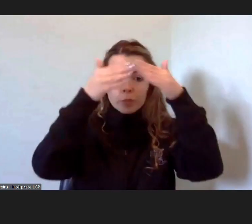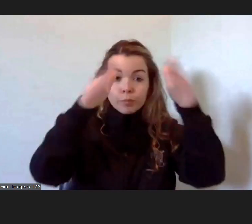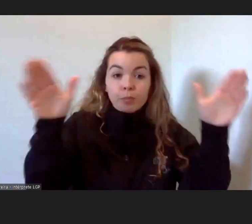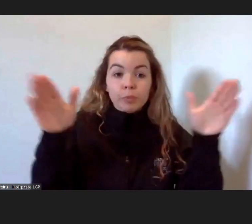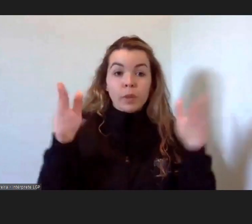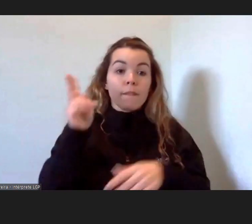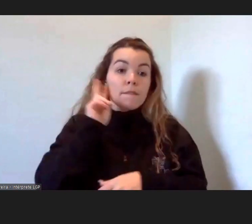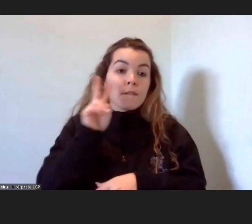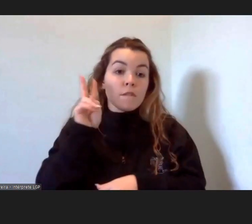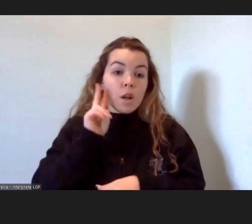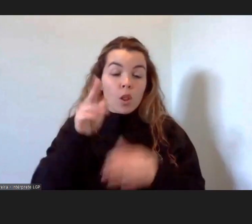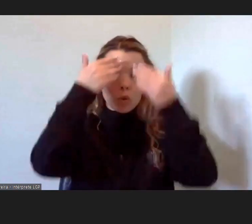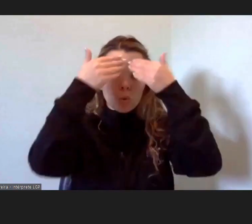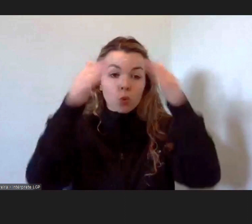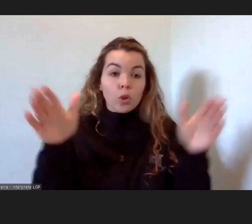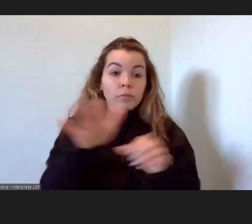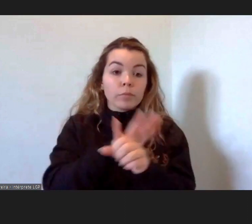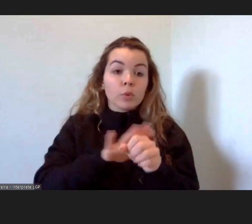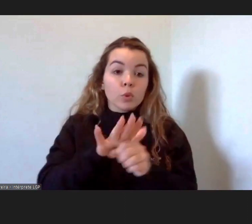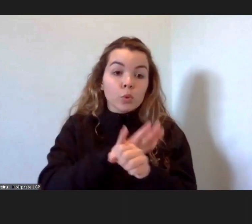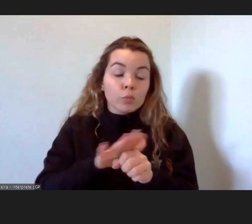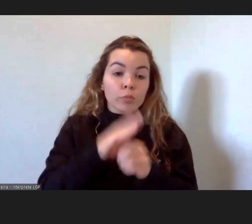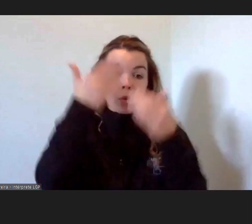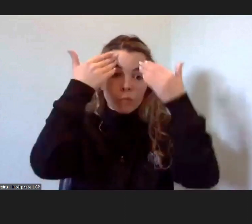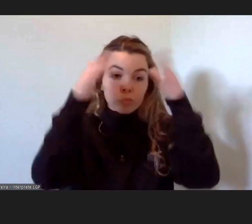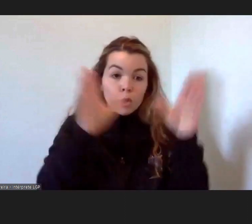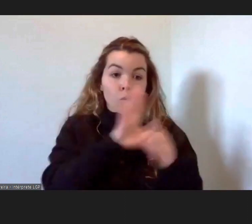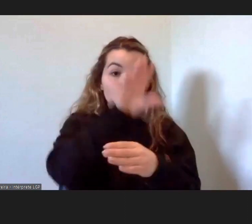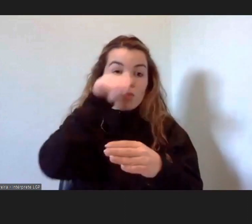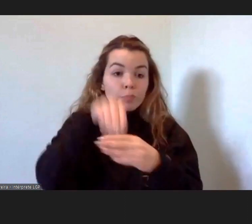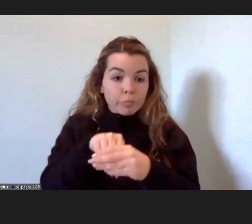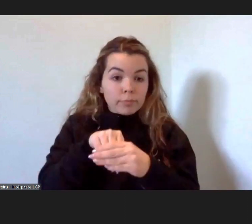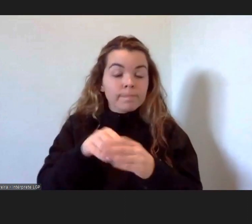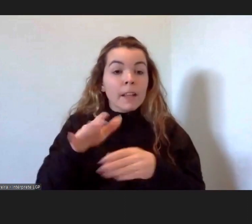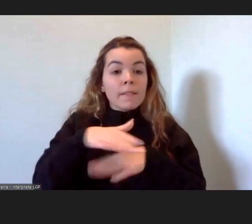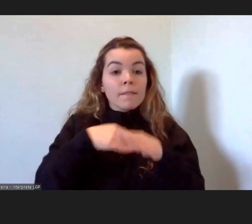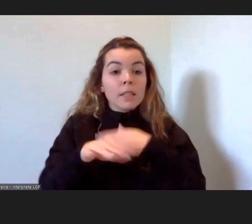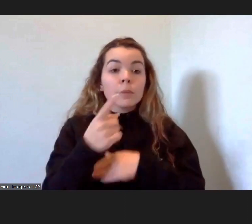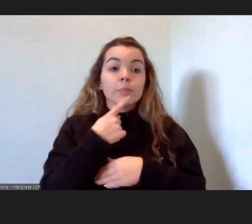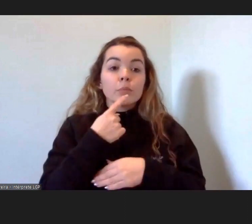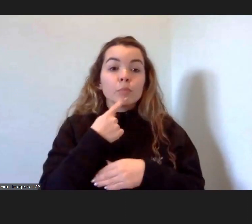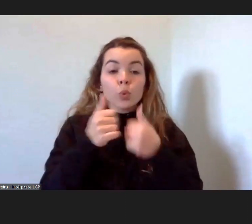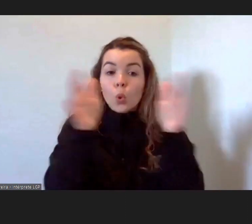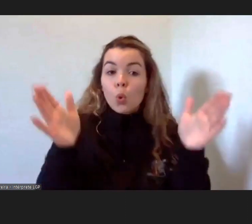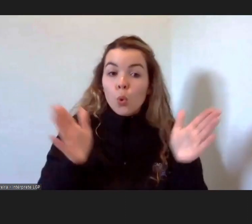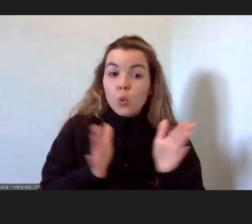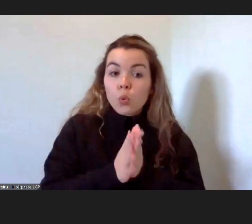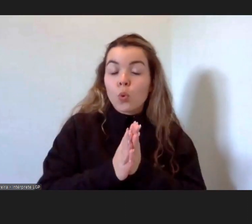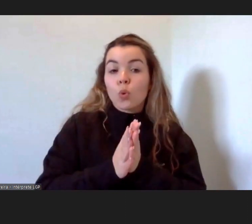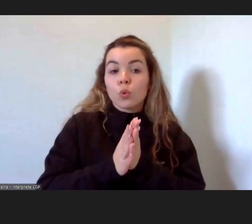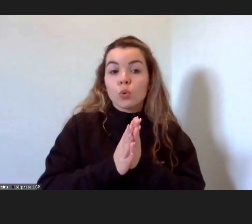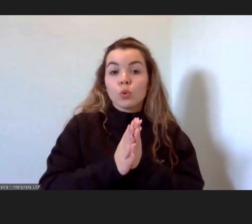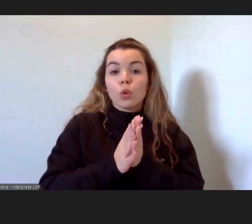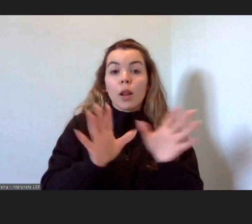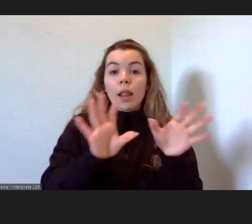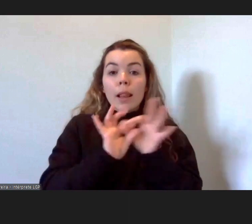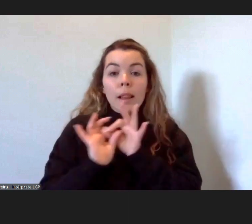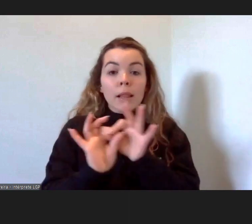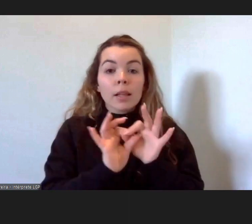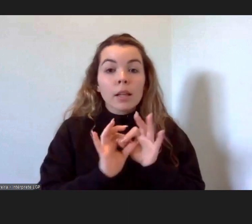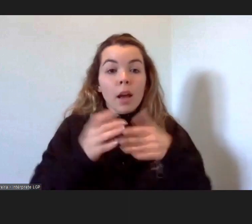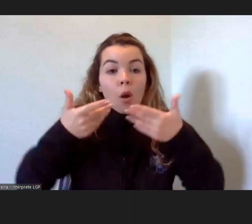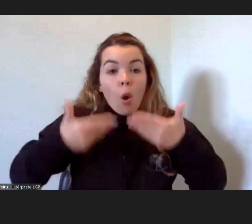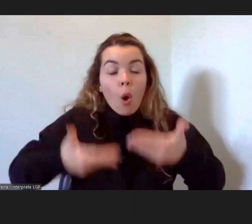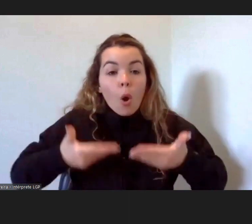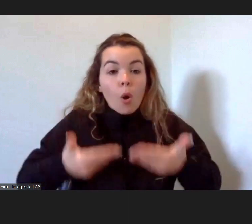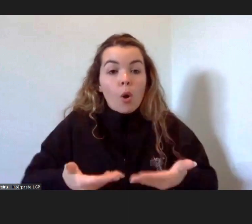contexto democrático, fazemos perceber que todos nós estamos ligados hoje em dia, quanto mais não